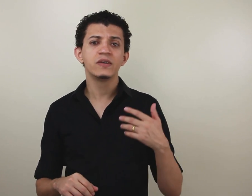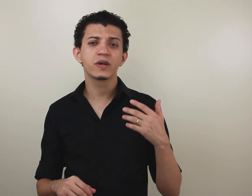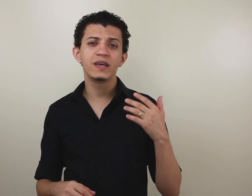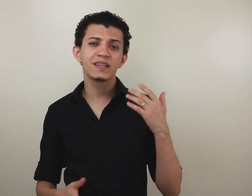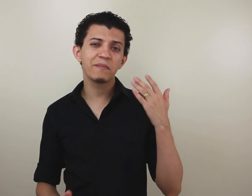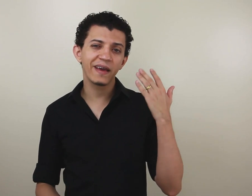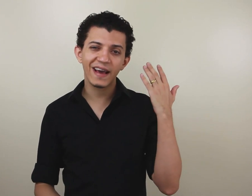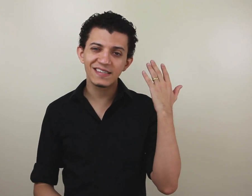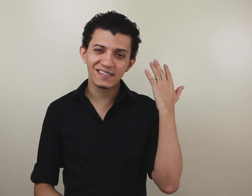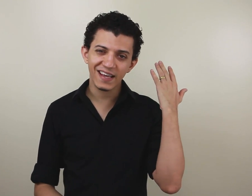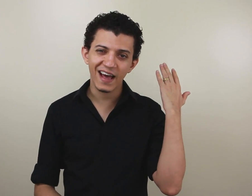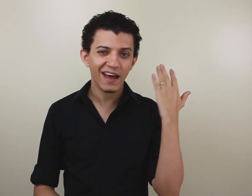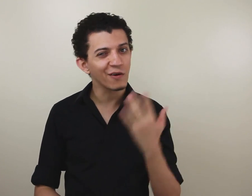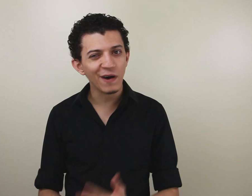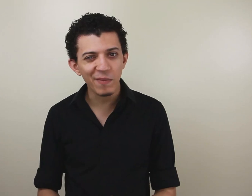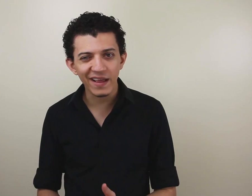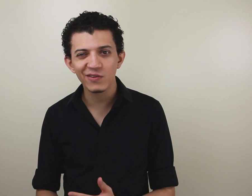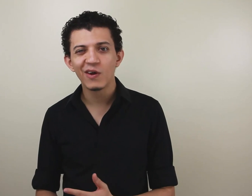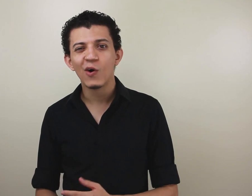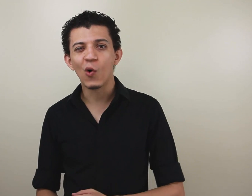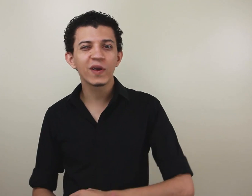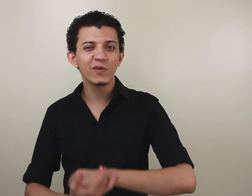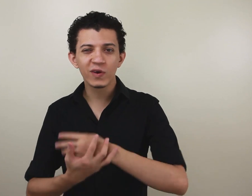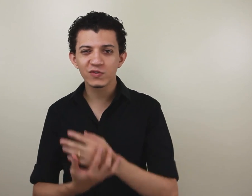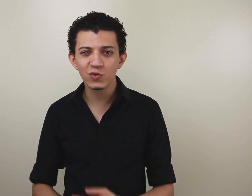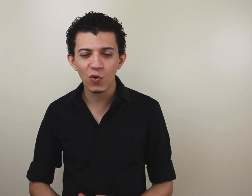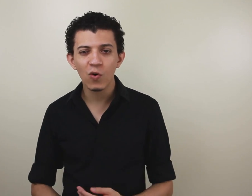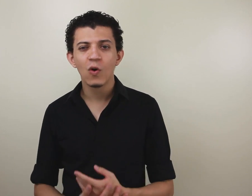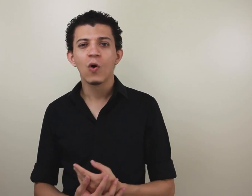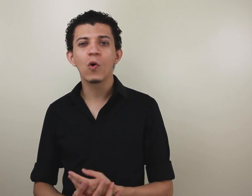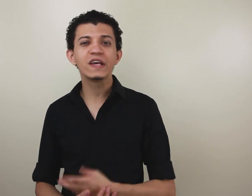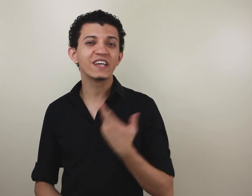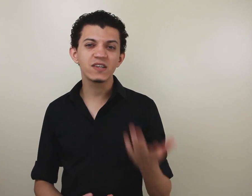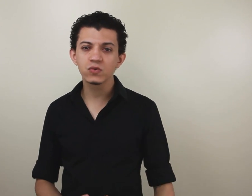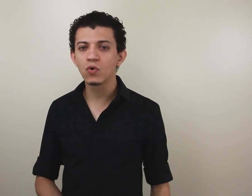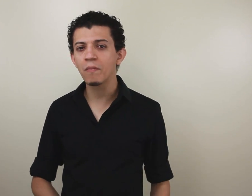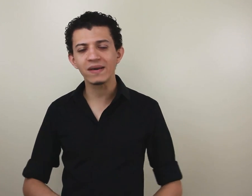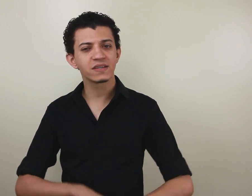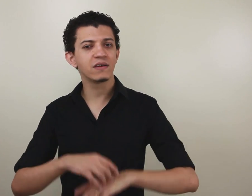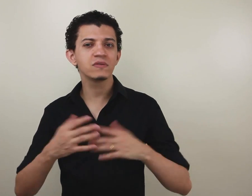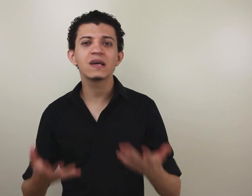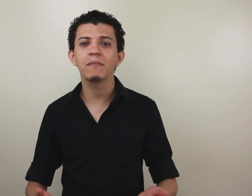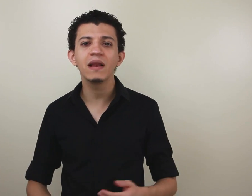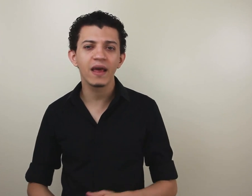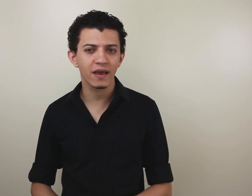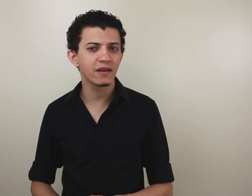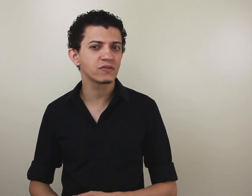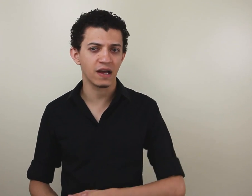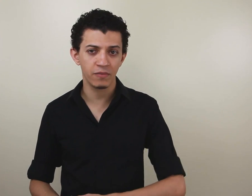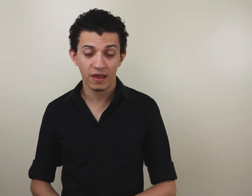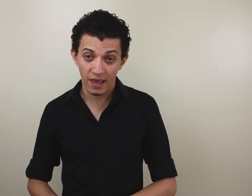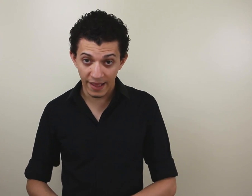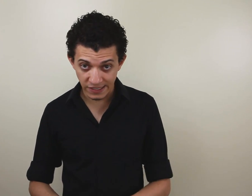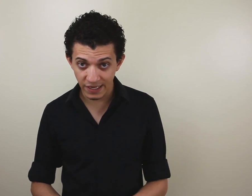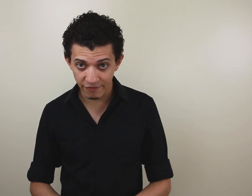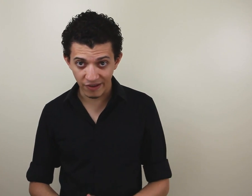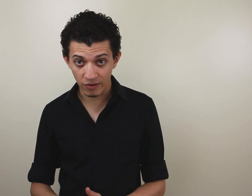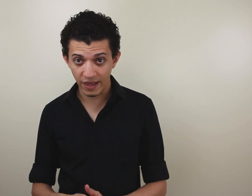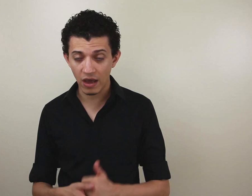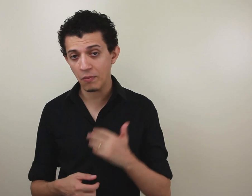isso aqui também quer dizer analfabeto, ou que nunca estudou, ou que já estudou, mas que não sabe ler e não sabe escrever, ok? E é